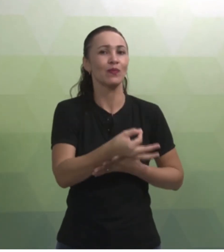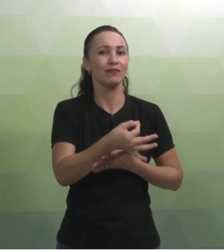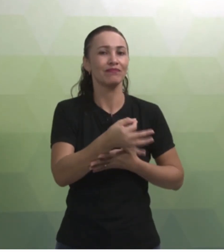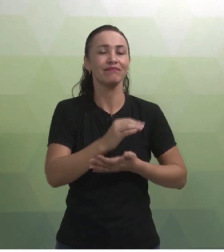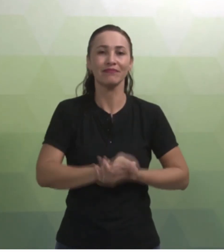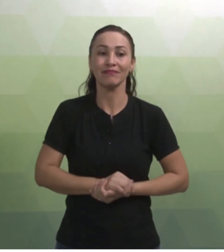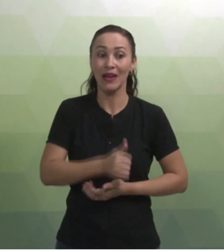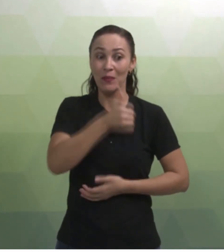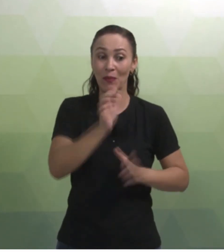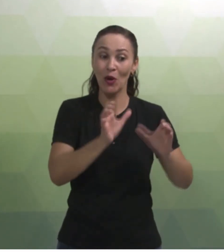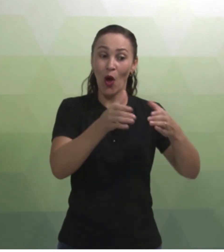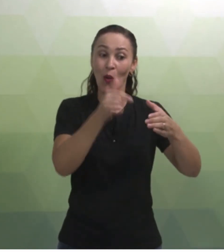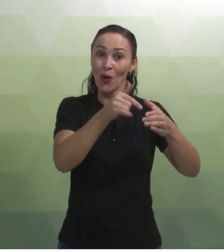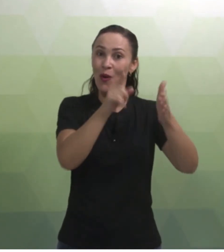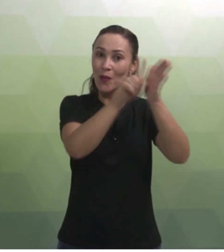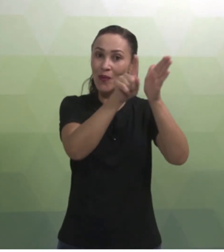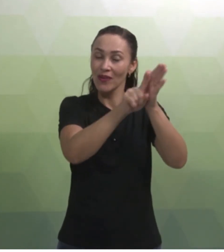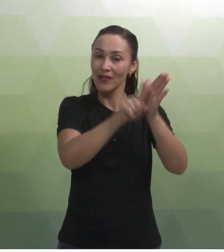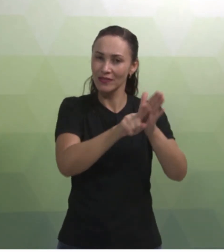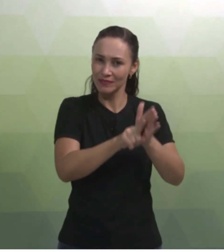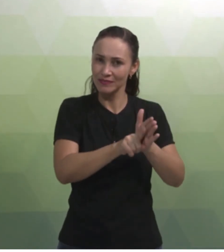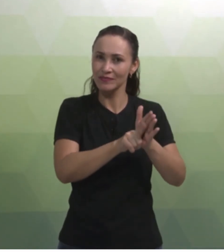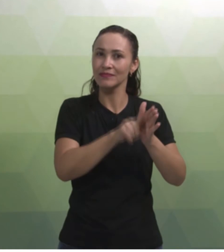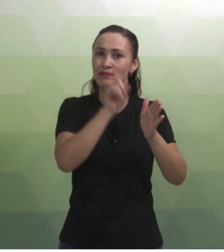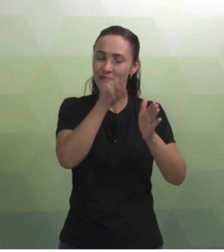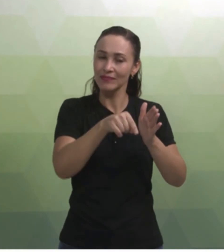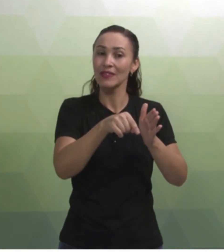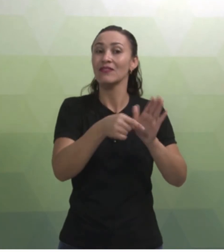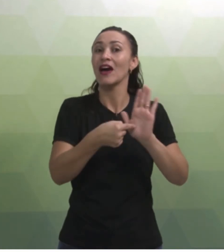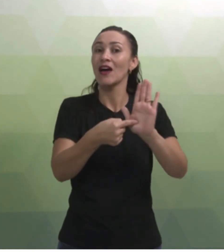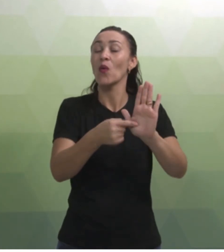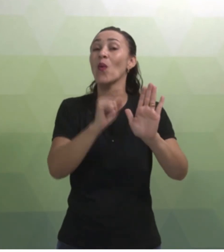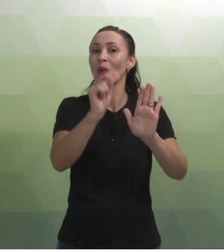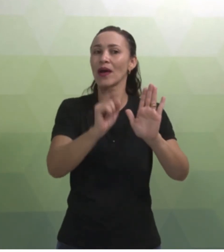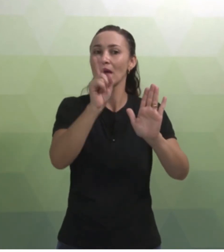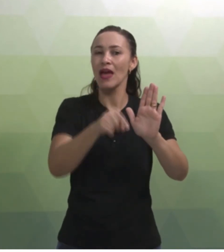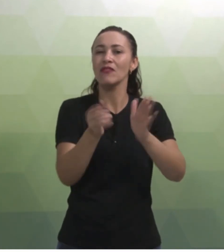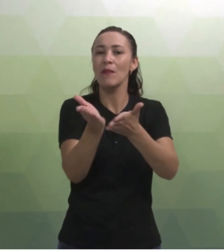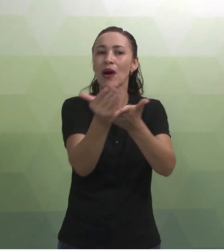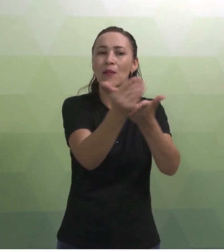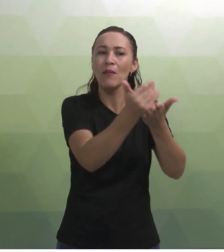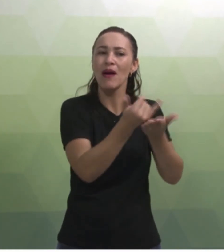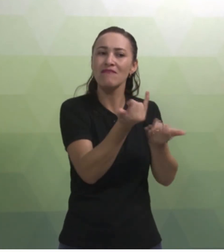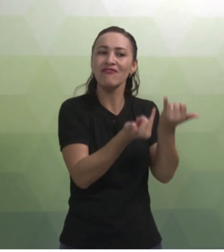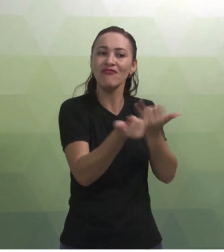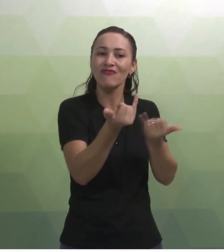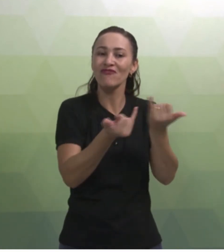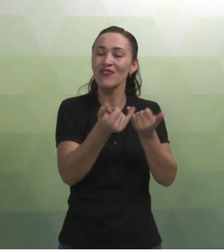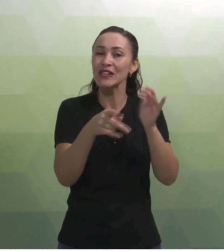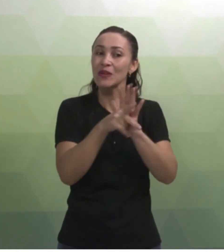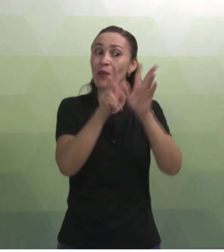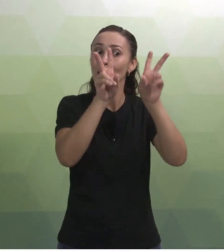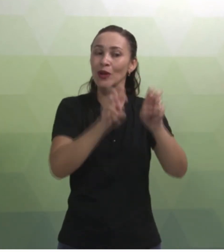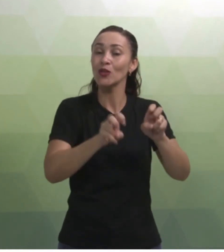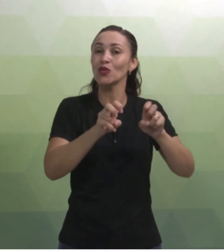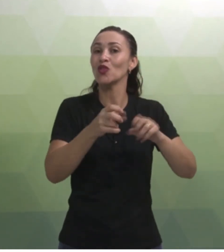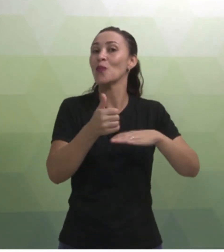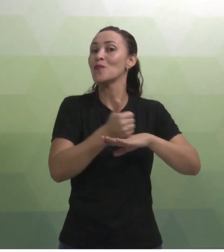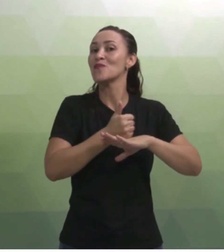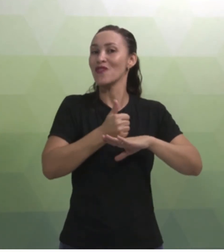ser levada em conta. Então, esse primeiro bloco de questões vai te fazer pegar algumas informações a respeito